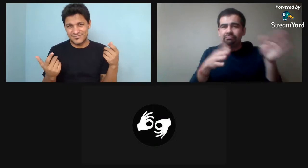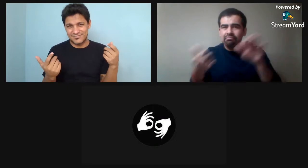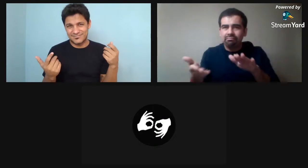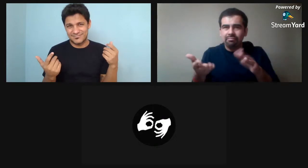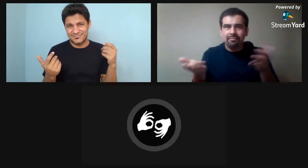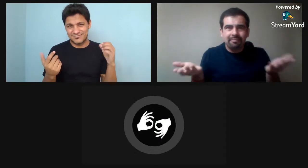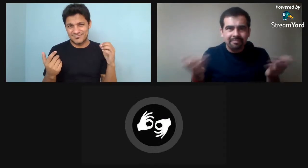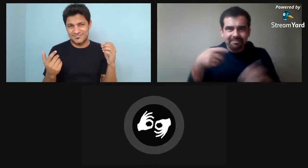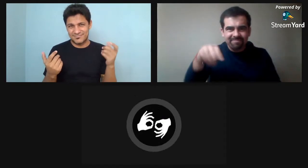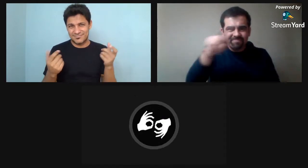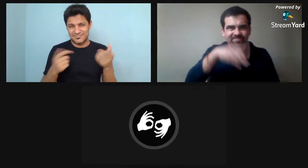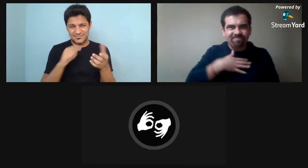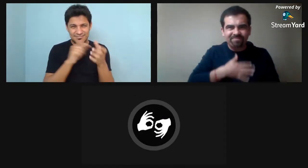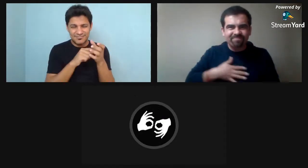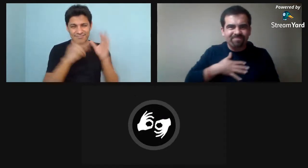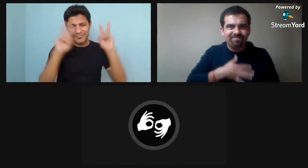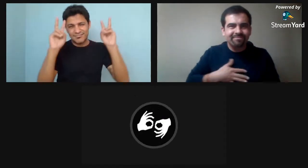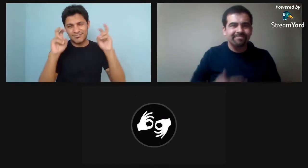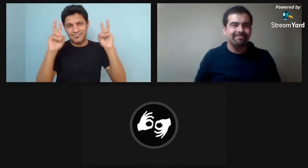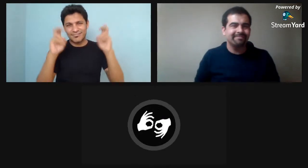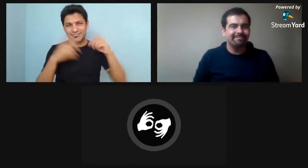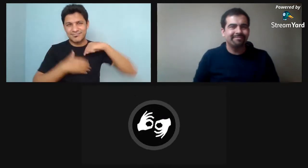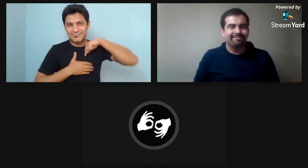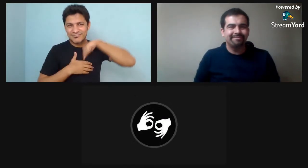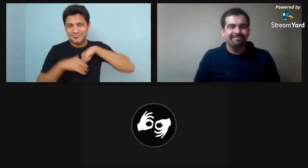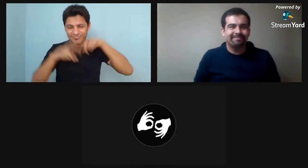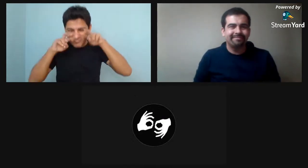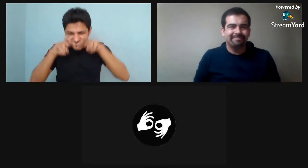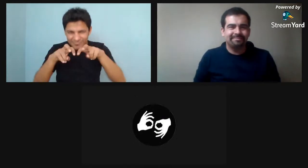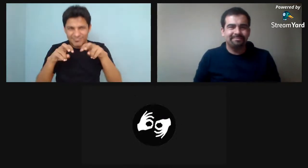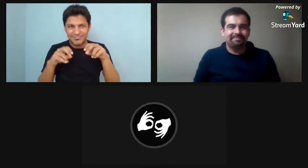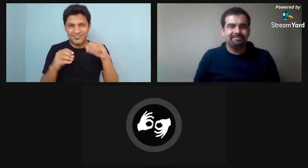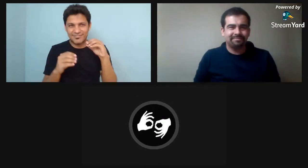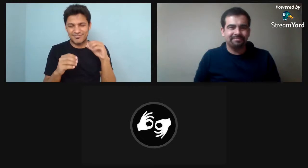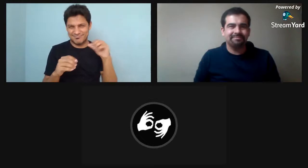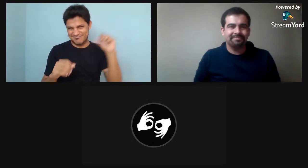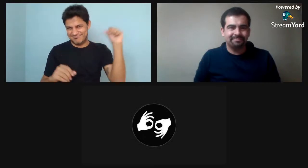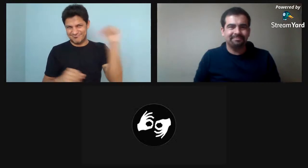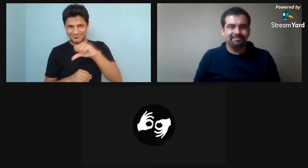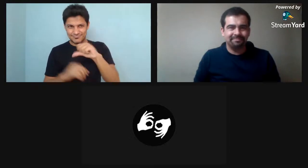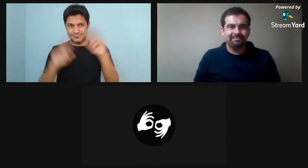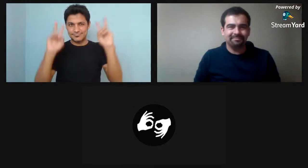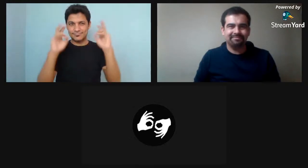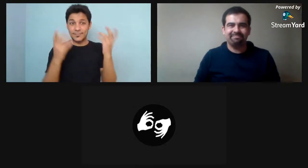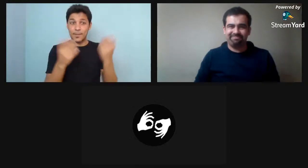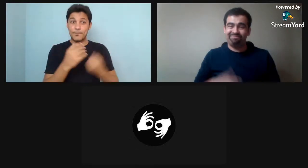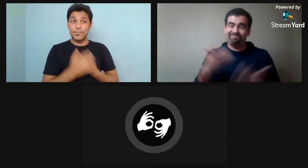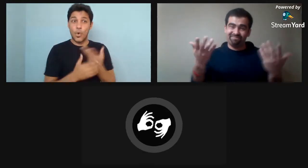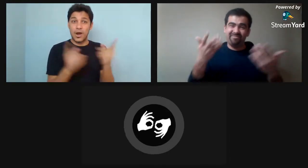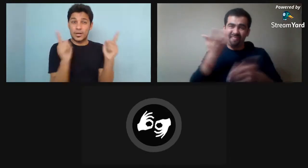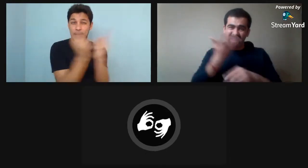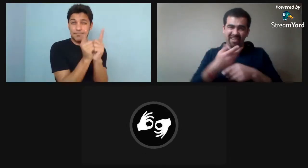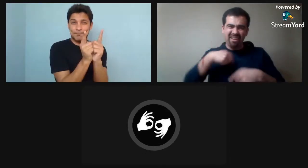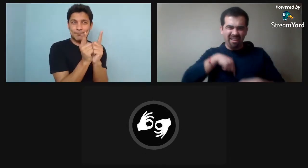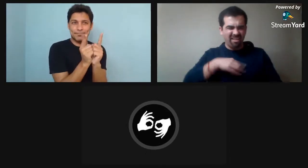es muy rica la Coca-Cola y luego se derrama. ¿cómo me siento eso?